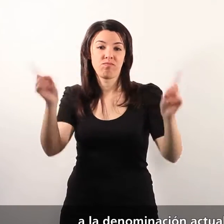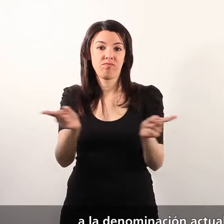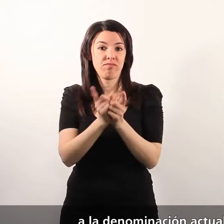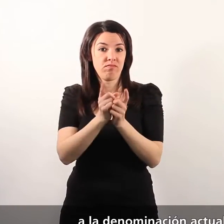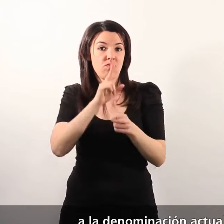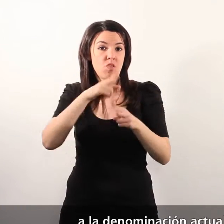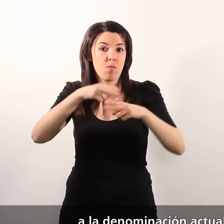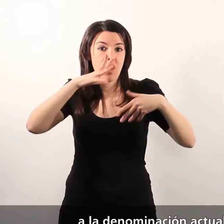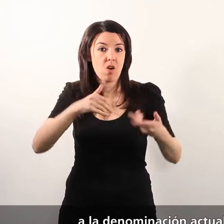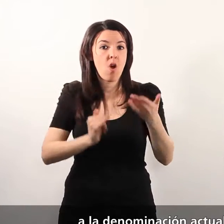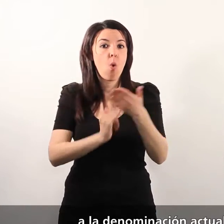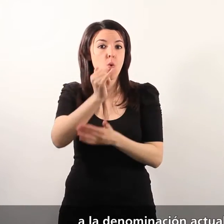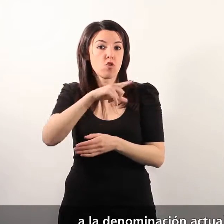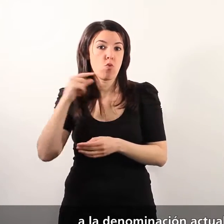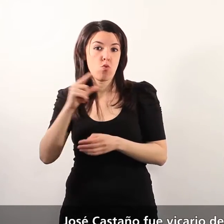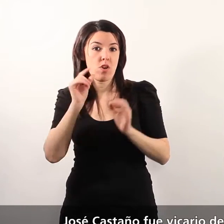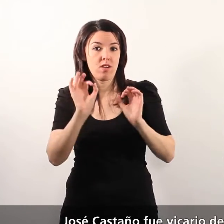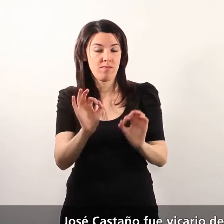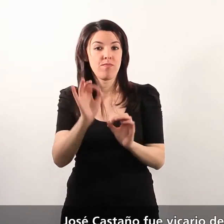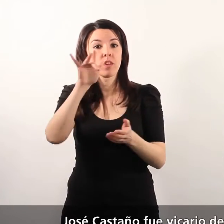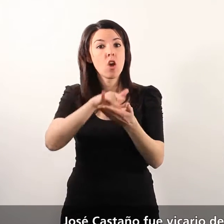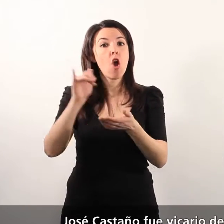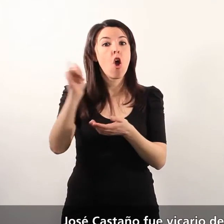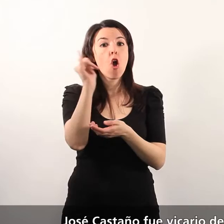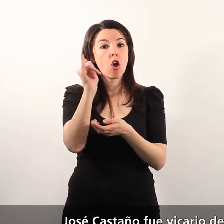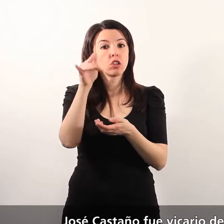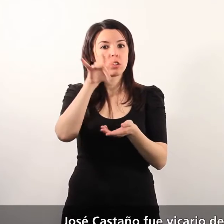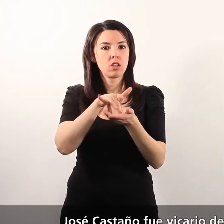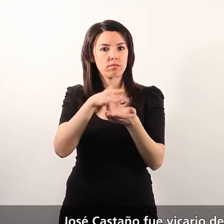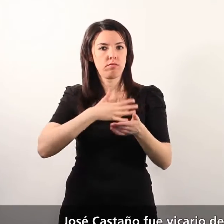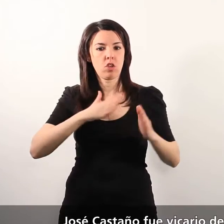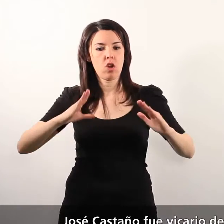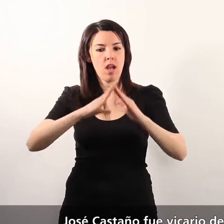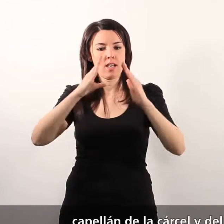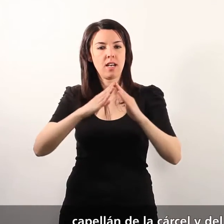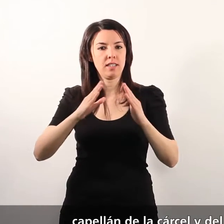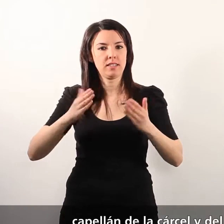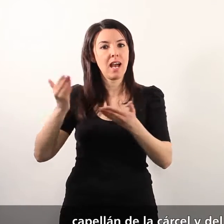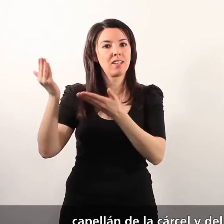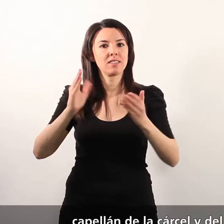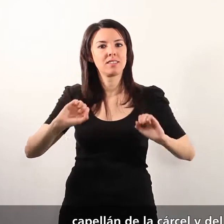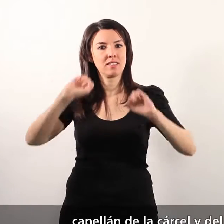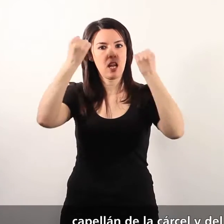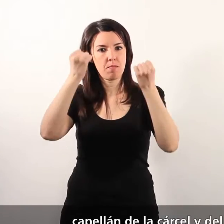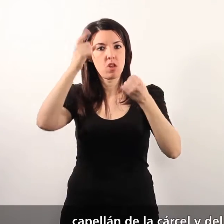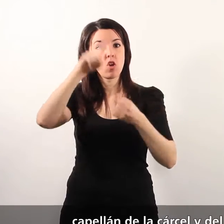actual de Huerto del Cura. José Castaño fue vicario de la Iglesia del Salvador, capellán de la cárcel y del convento de